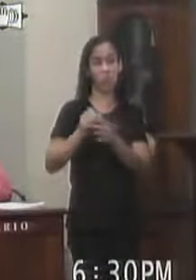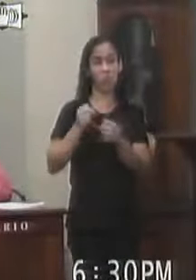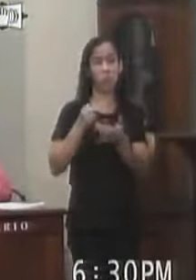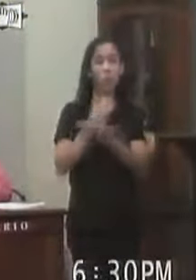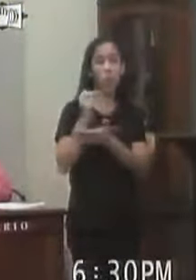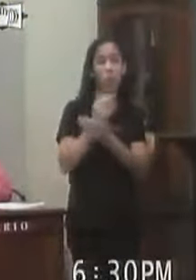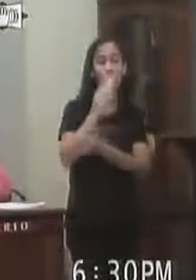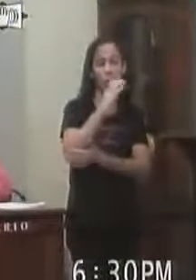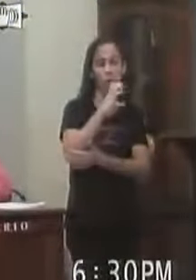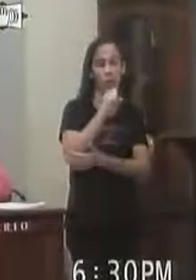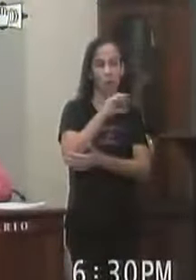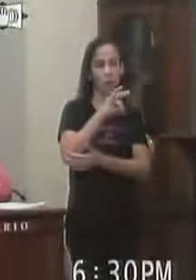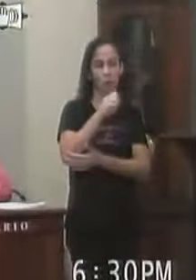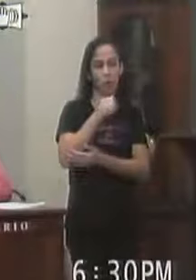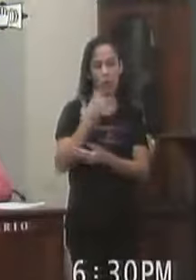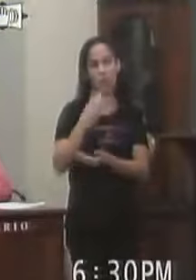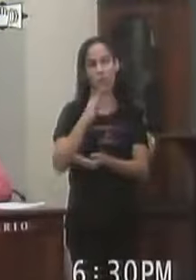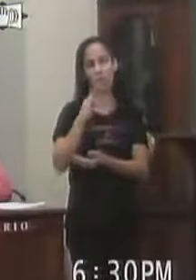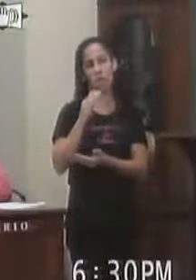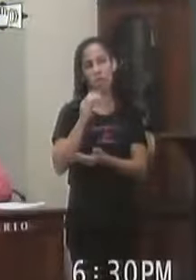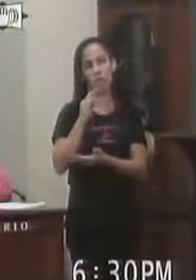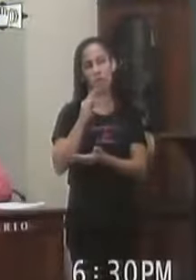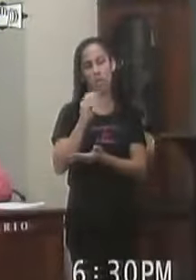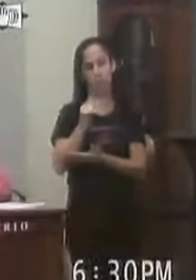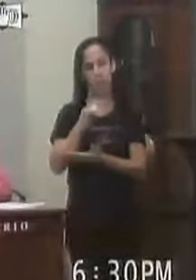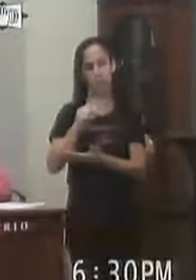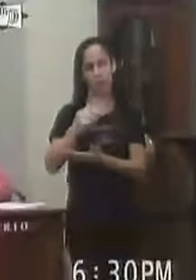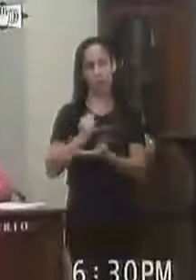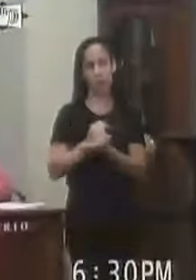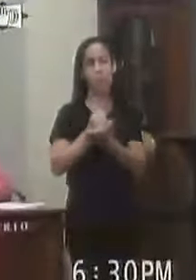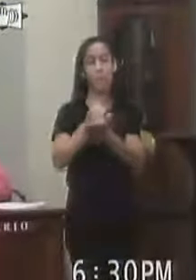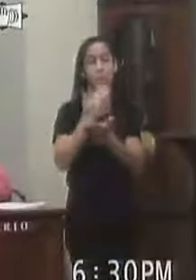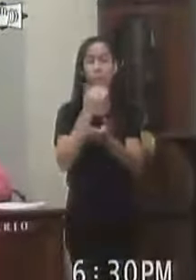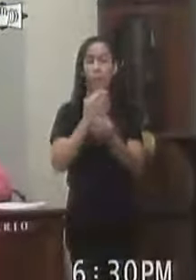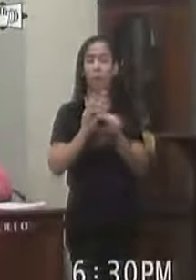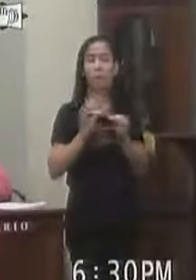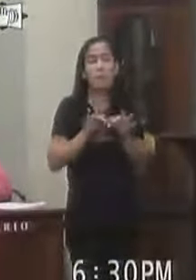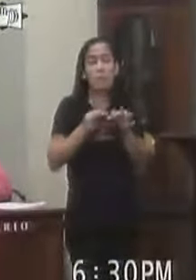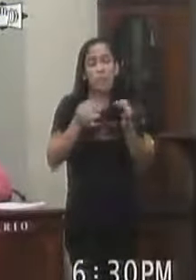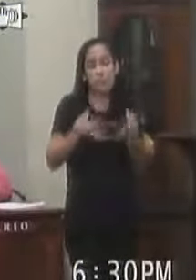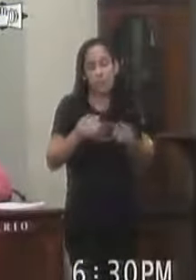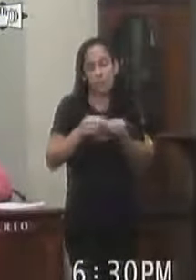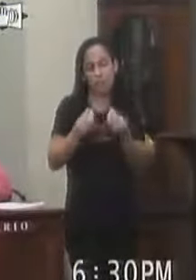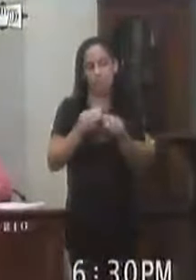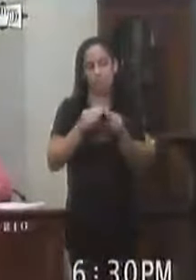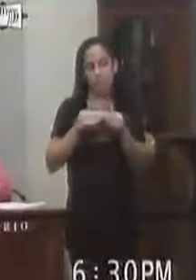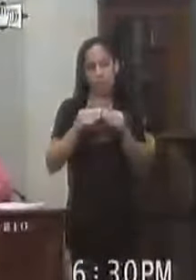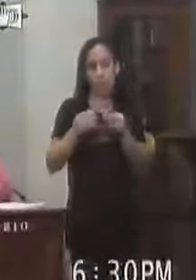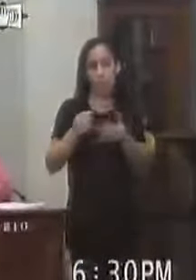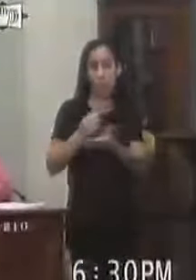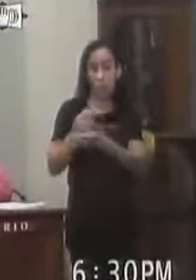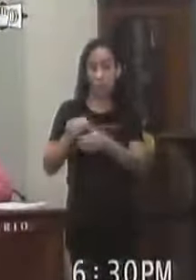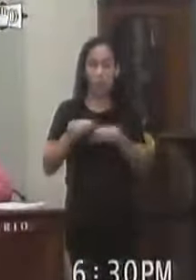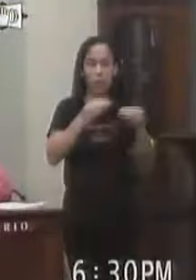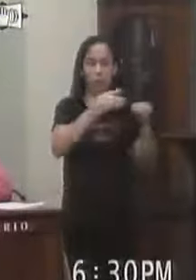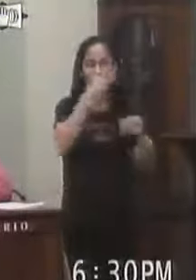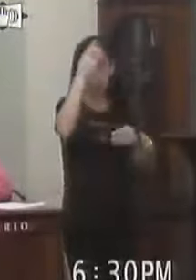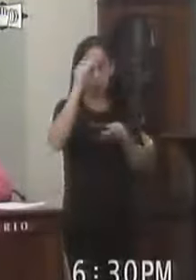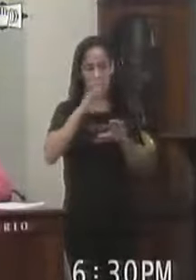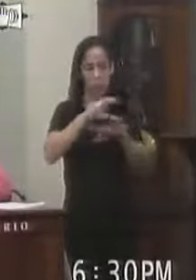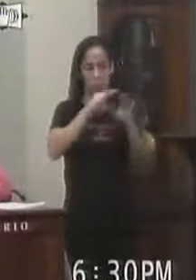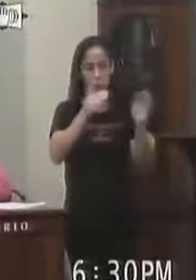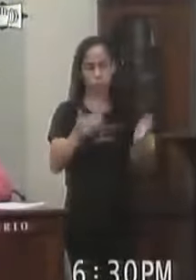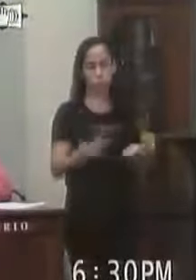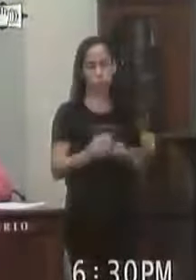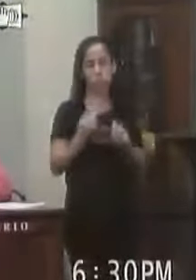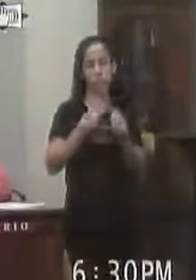processo Administrativo A fim de acompanhar Sua tramitação Bem como Supostas morosidades Administrativas Que possam acarretar